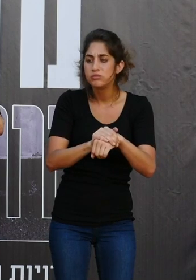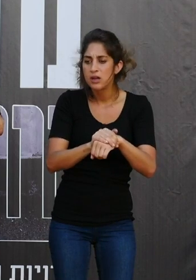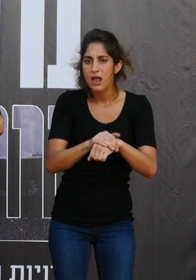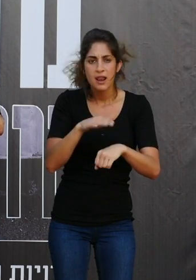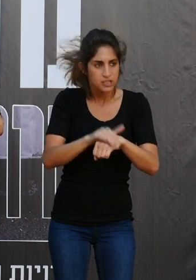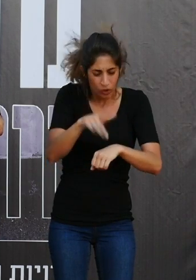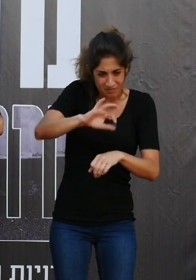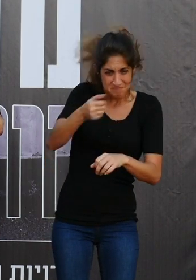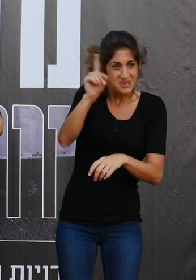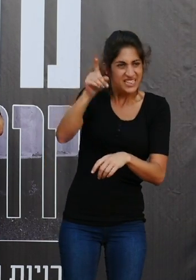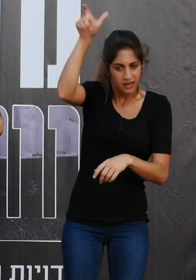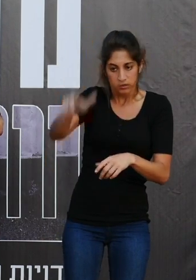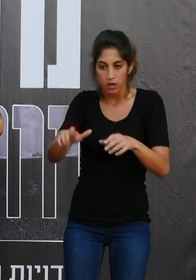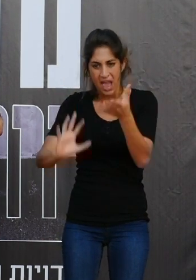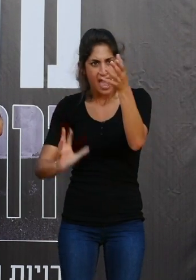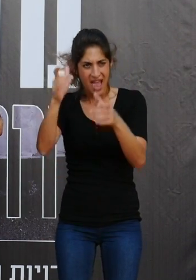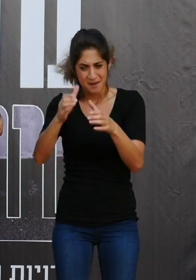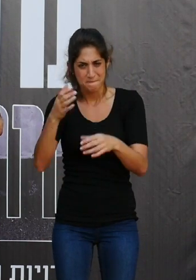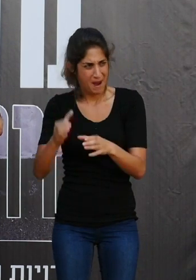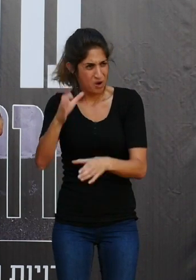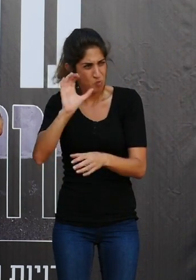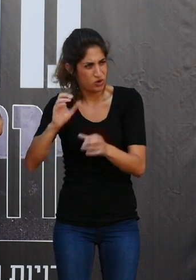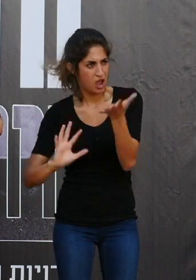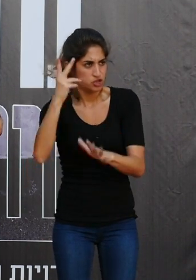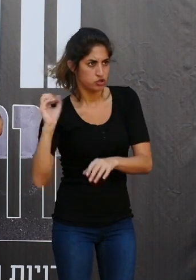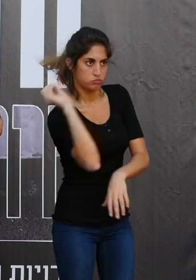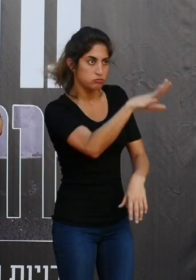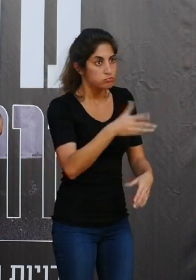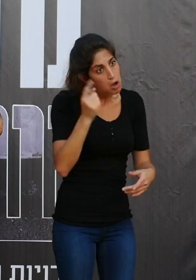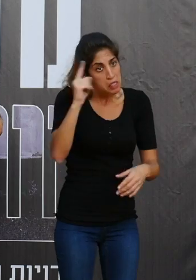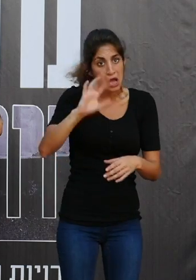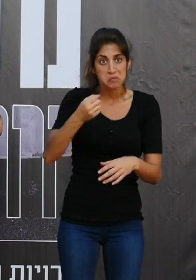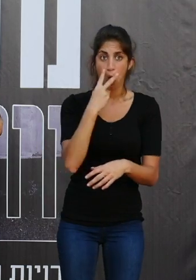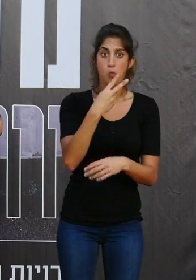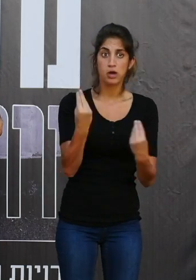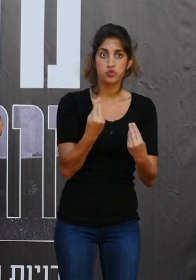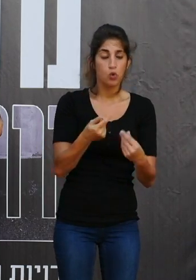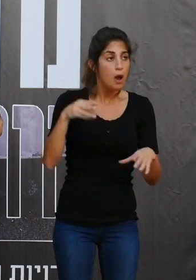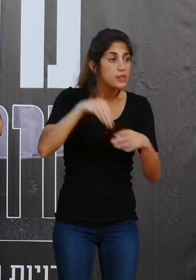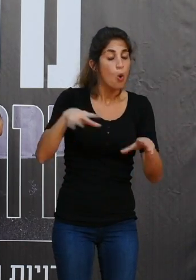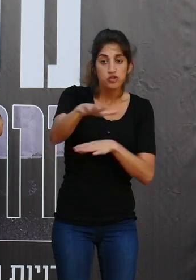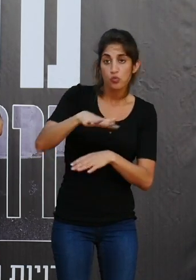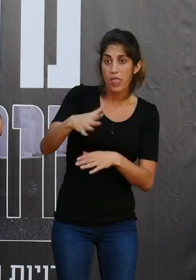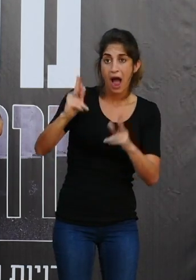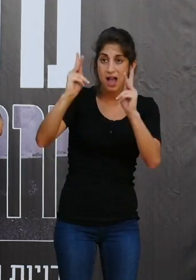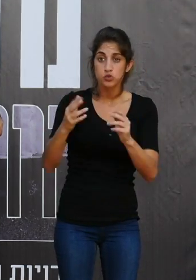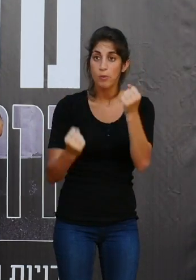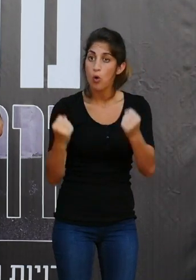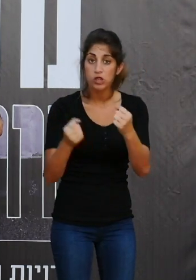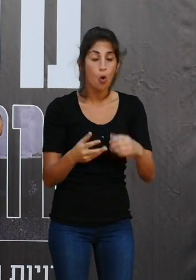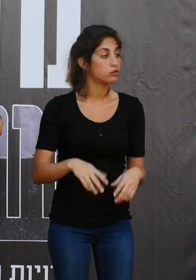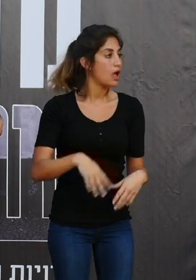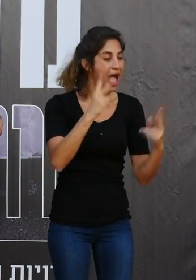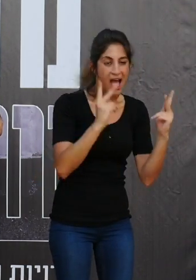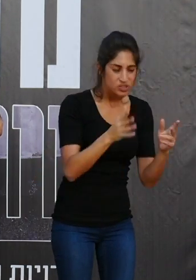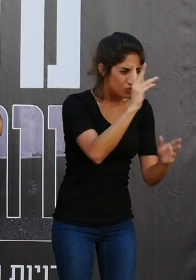הבקדביסט לדעת אם הם ראו משהו, בתוך השכונה עצרו מכוניות, עצרו האנשים,